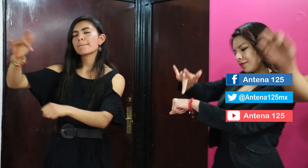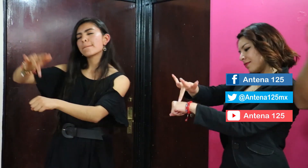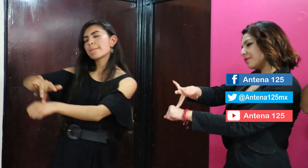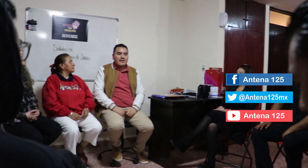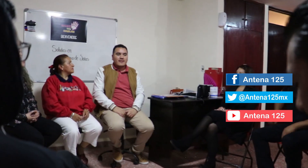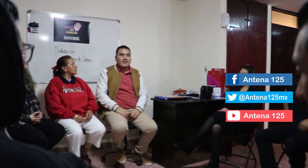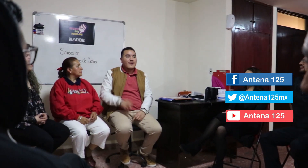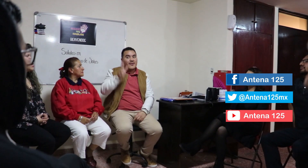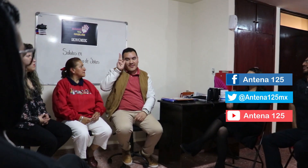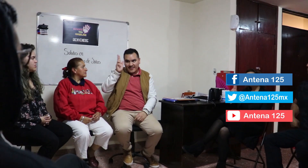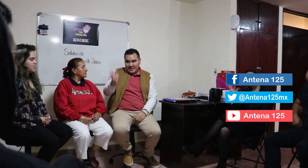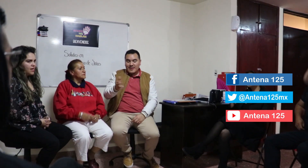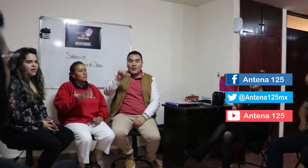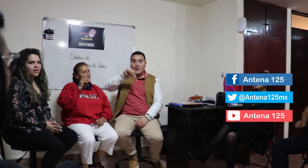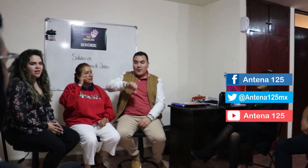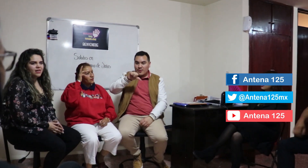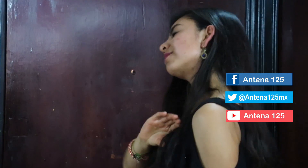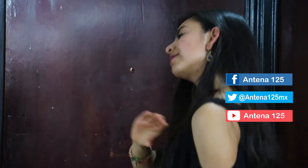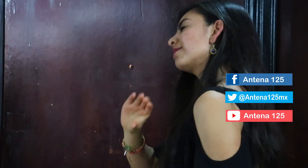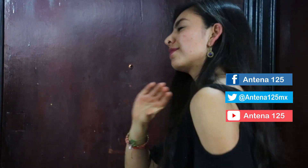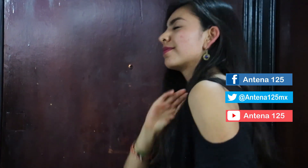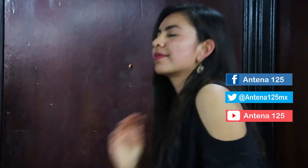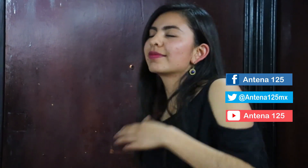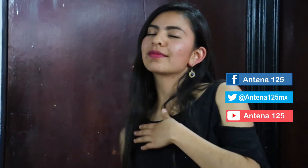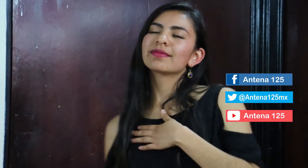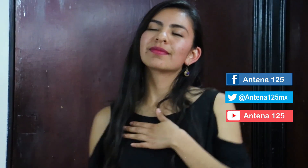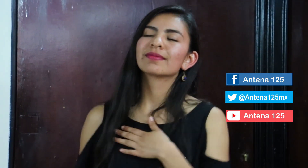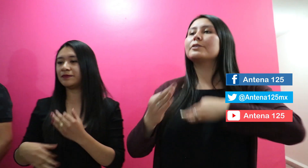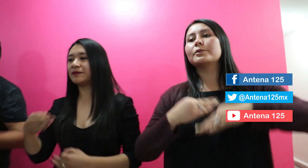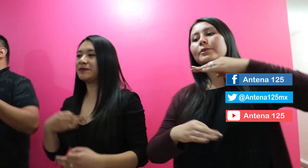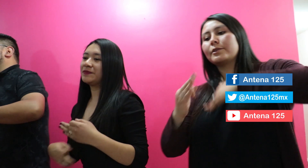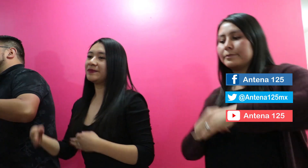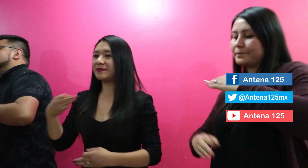Con imágenes de Saúl Romero e información de Aleli Rodríguez, Antena 125.